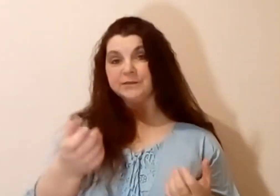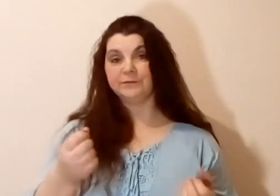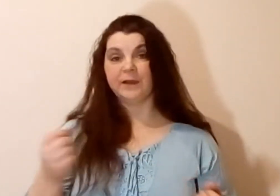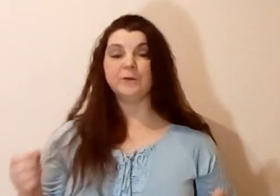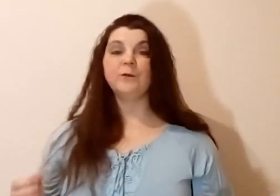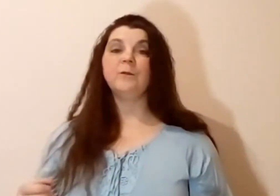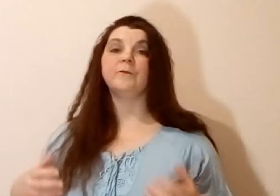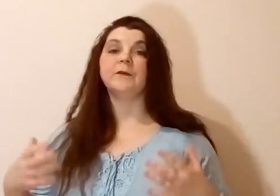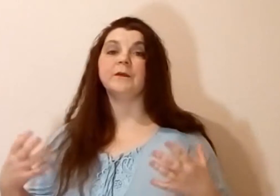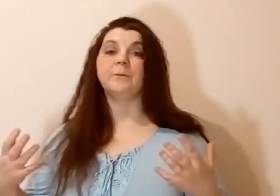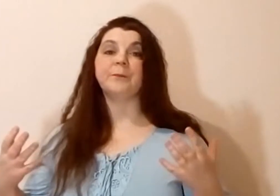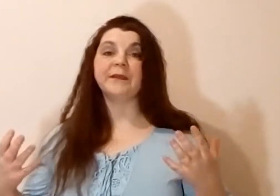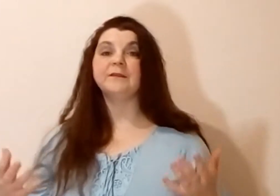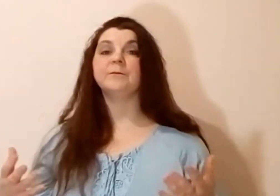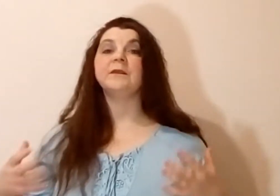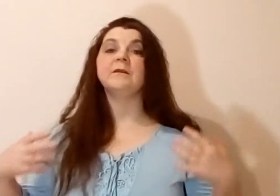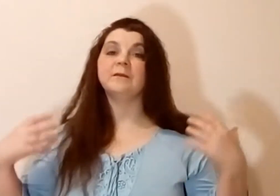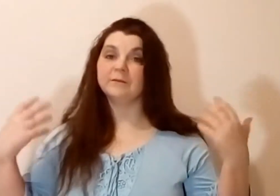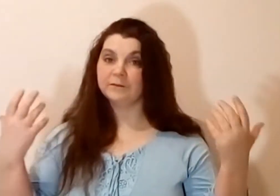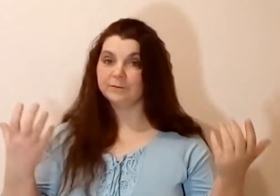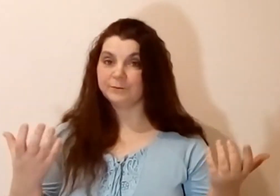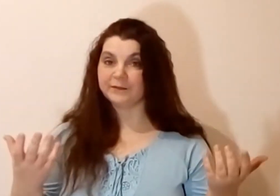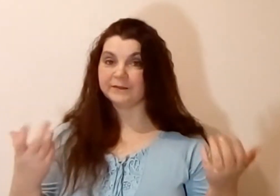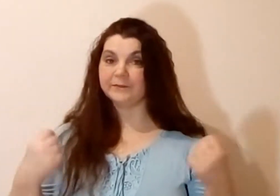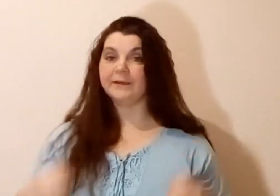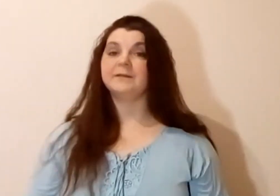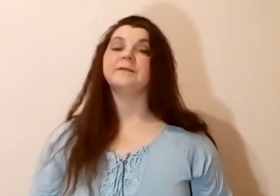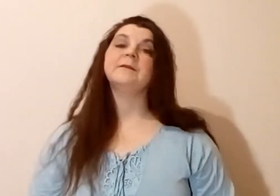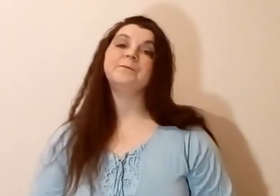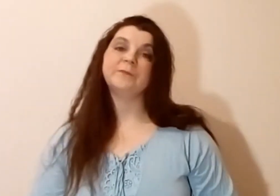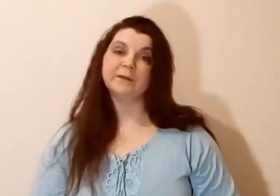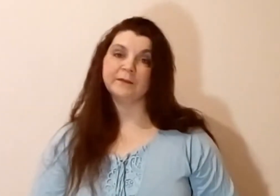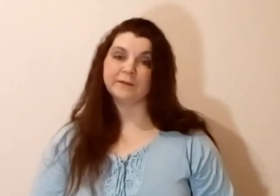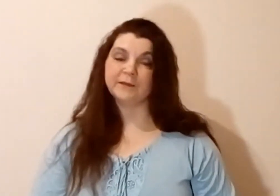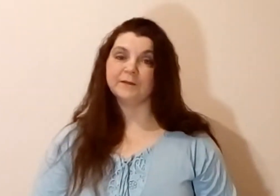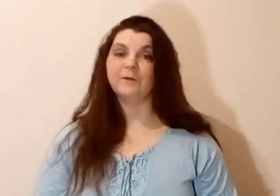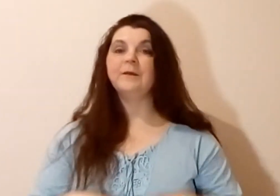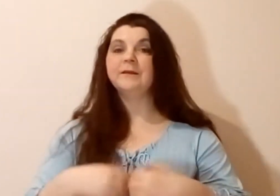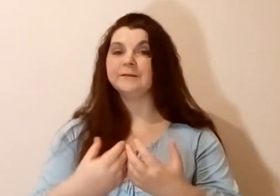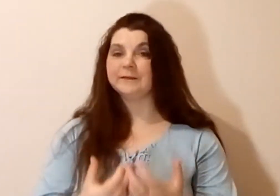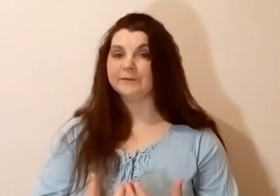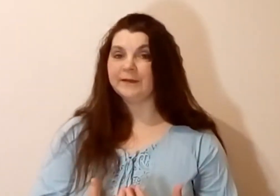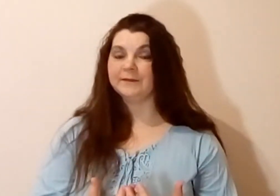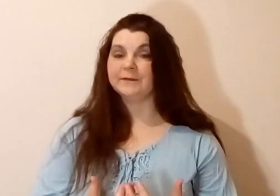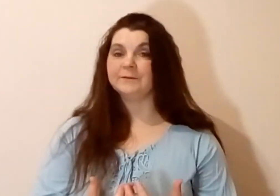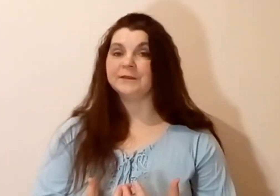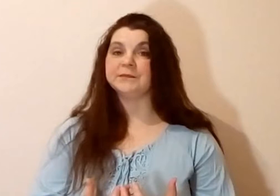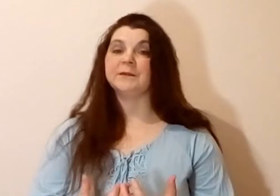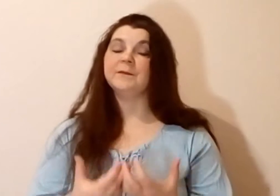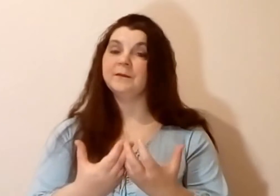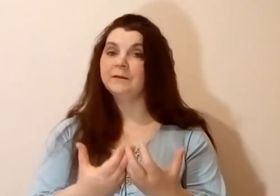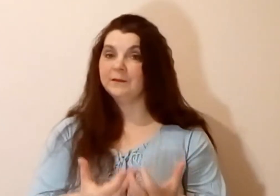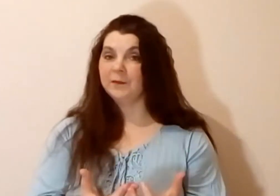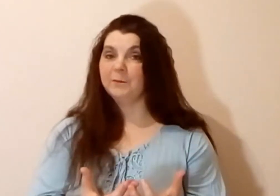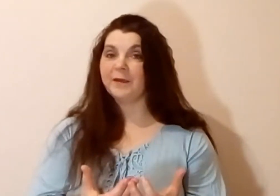в камеру, вы, в принципе, представляетесь зрителю, называете ваше имя